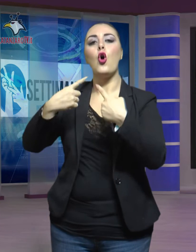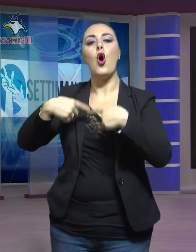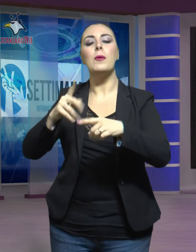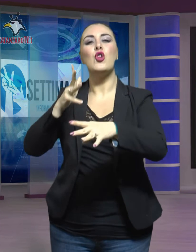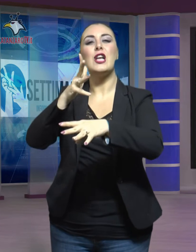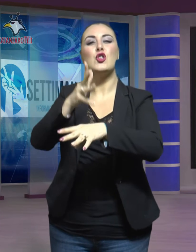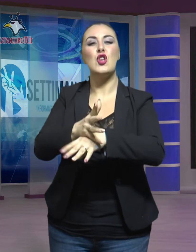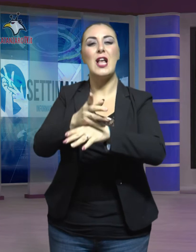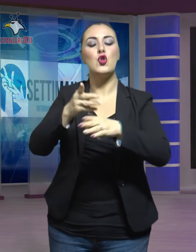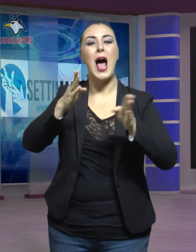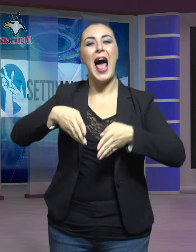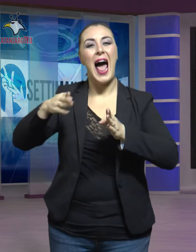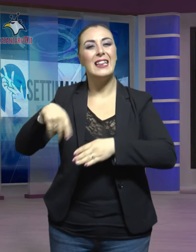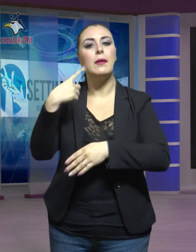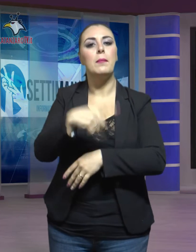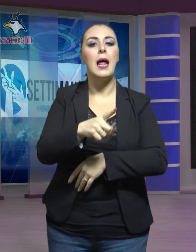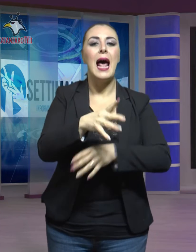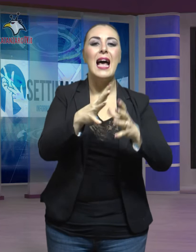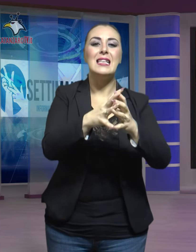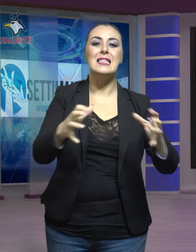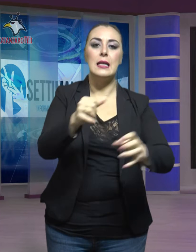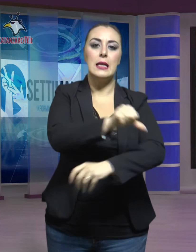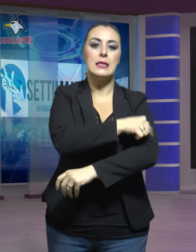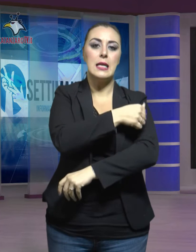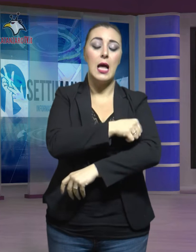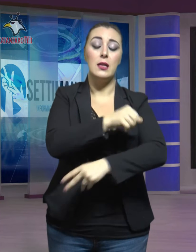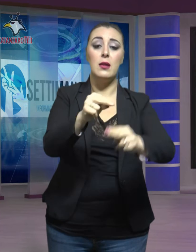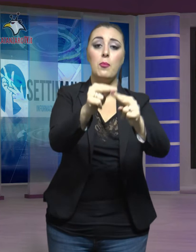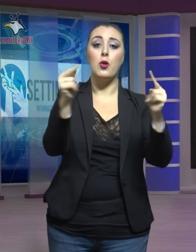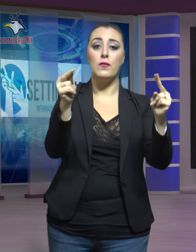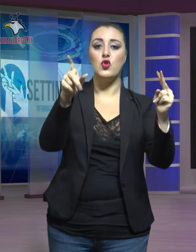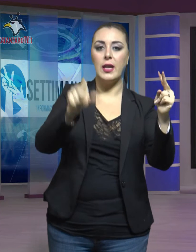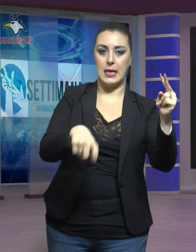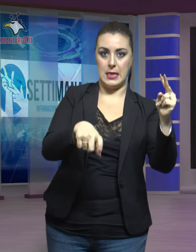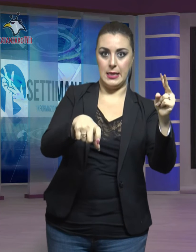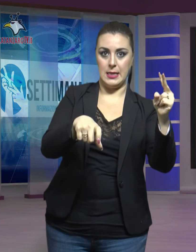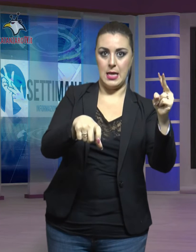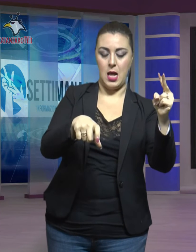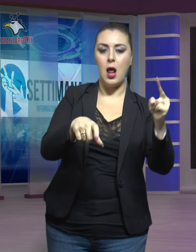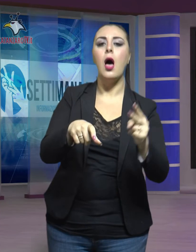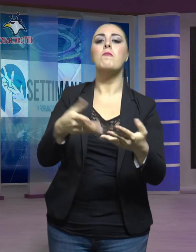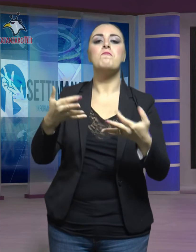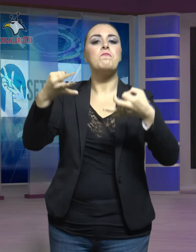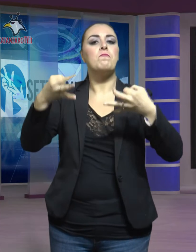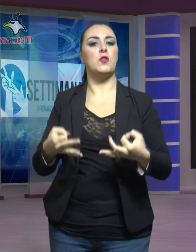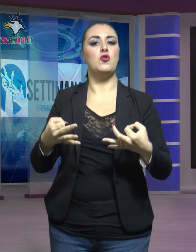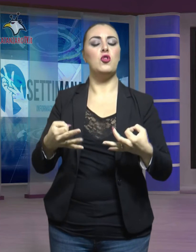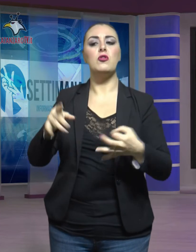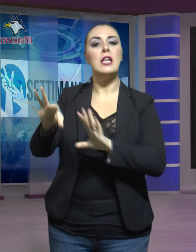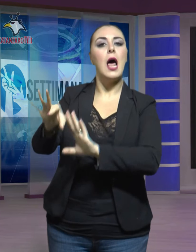presso l'azienda sanitaria provinciale di Catanzaro. La decisione è stata presa